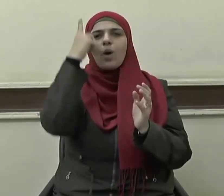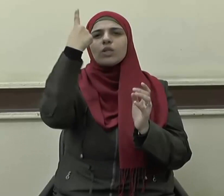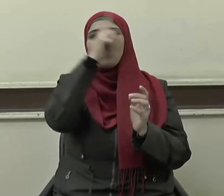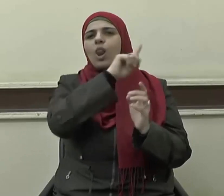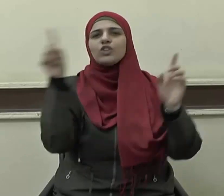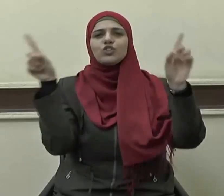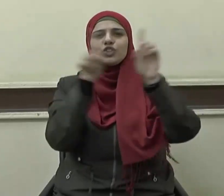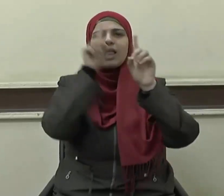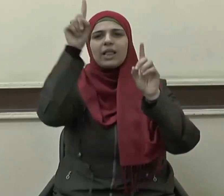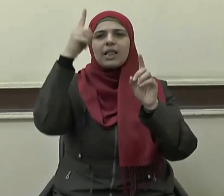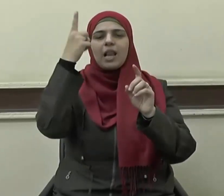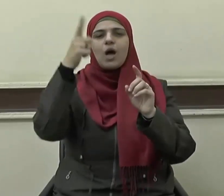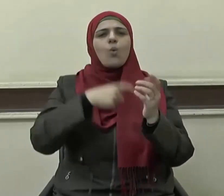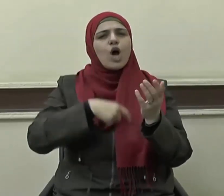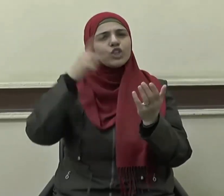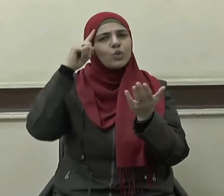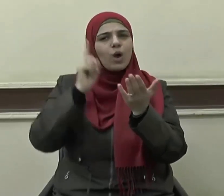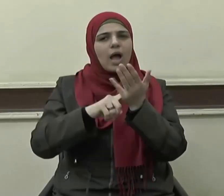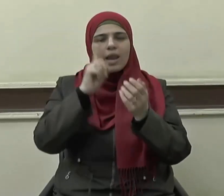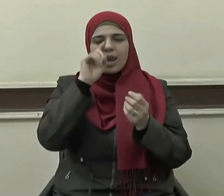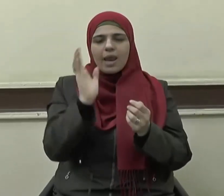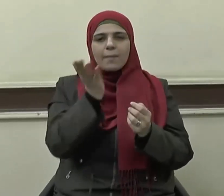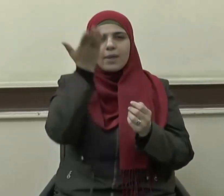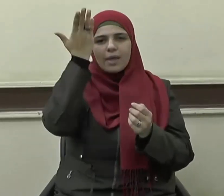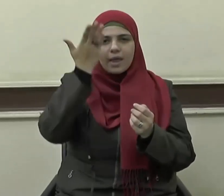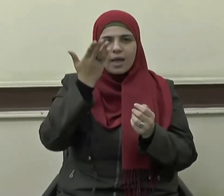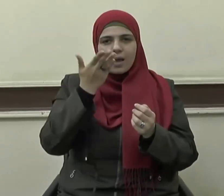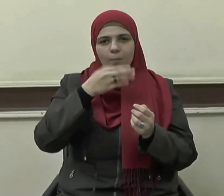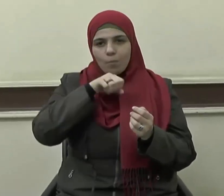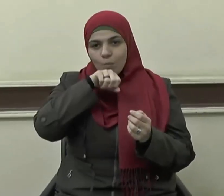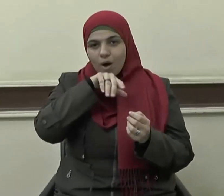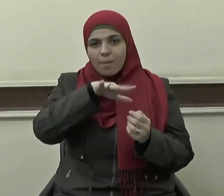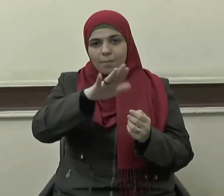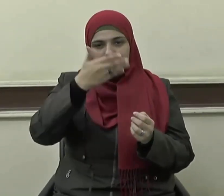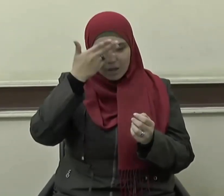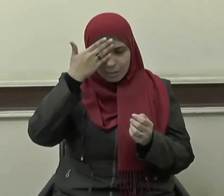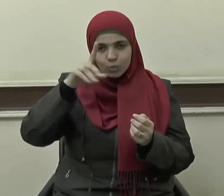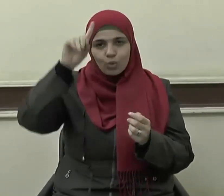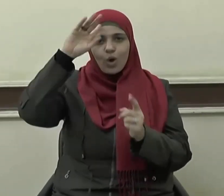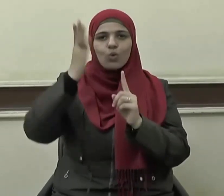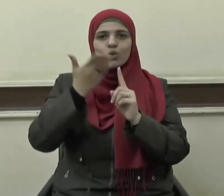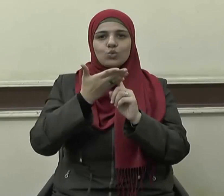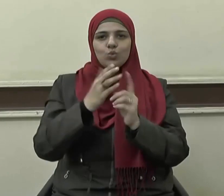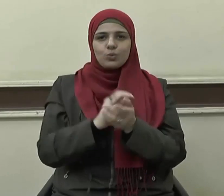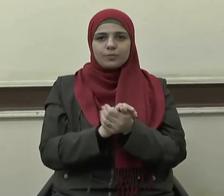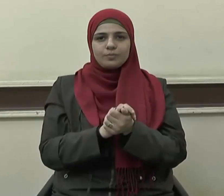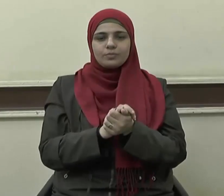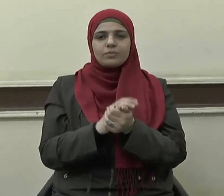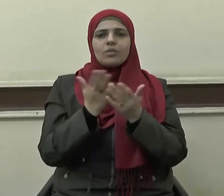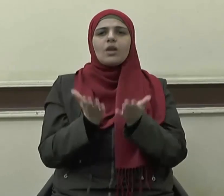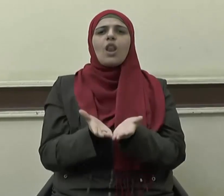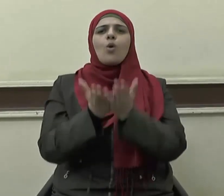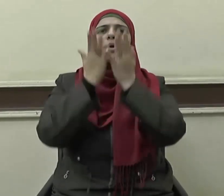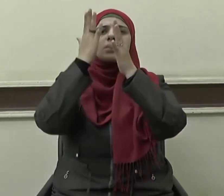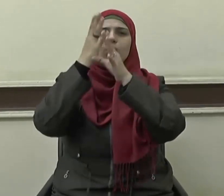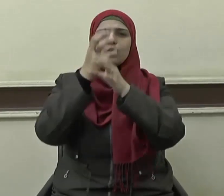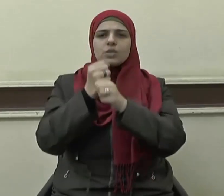شريك له وأشهد أن سيدنا ونبينا محمدًا عبده ورسوله اللهم صلِّ